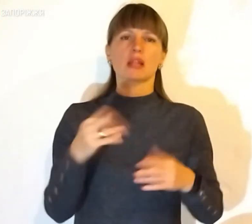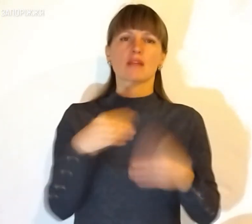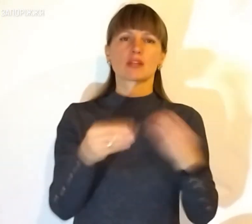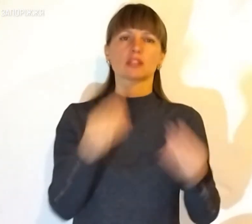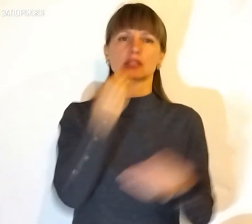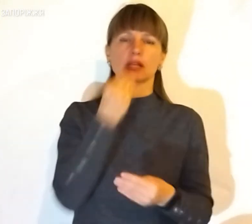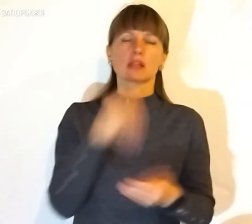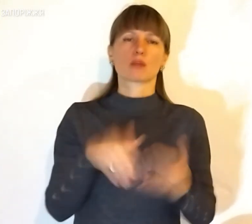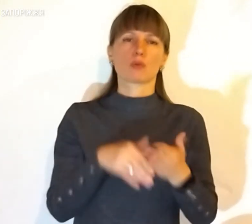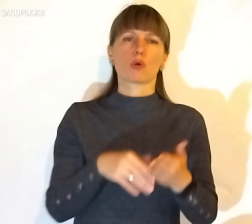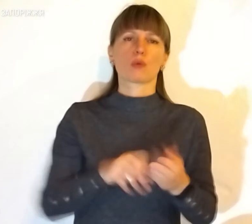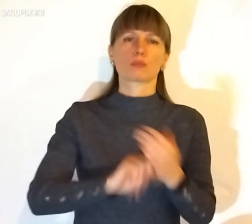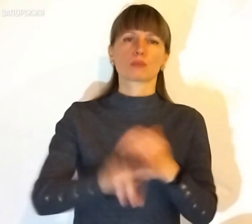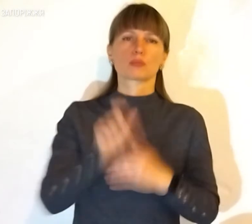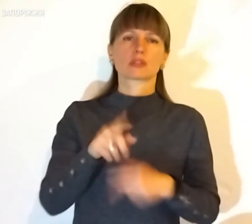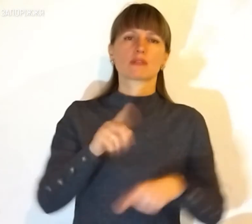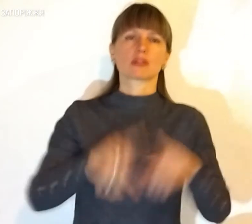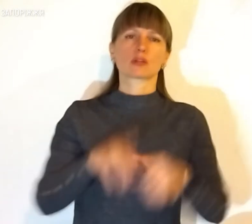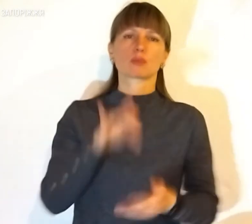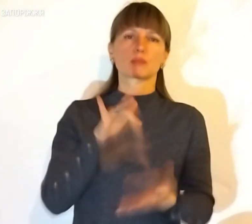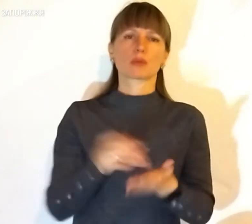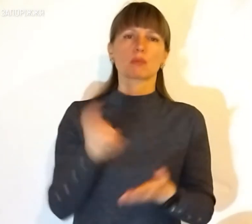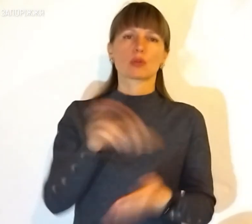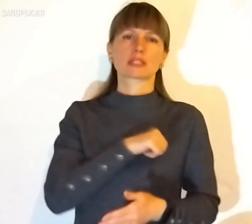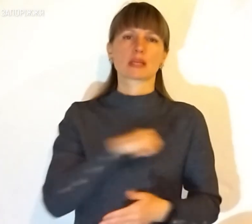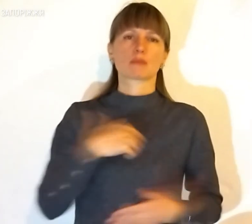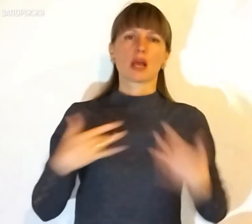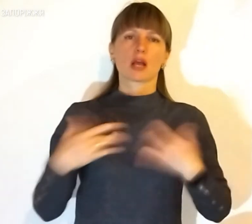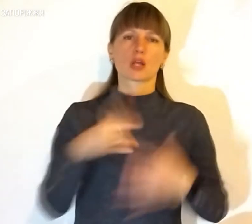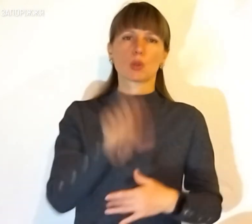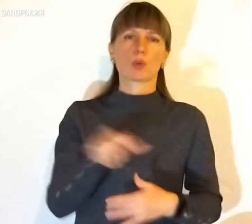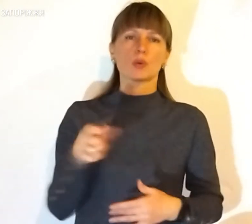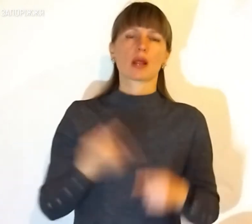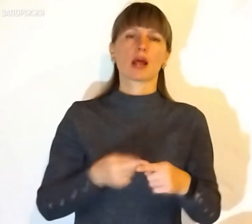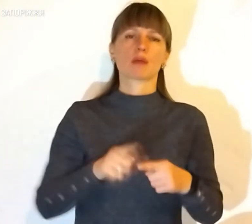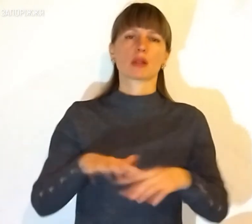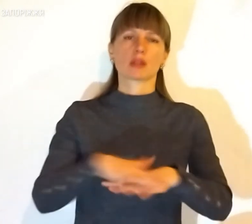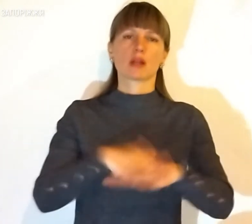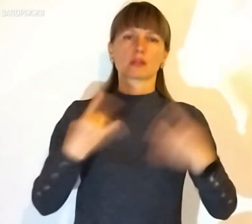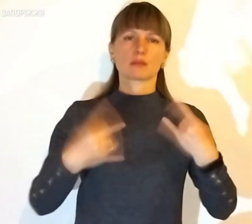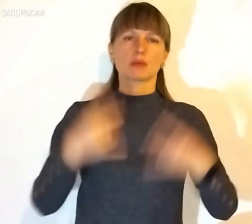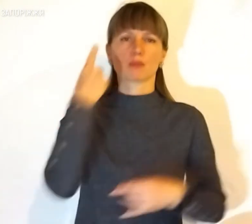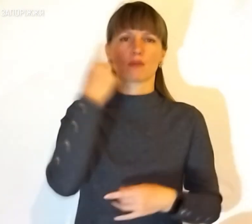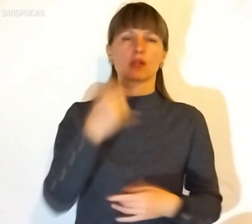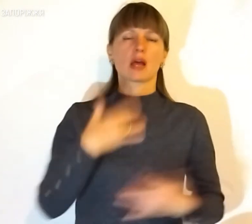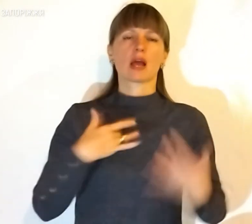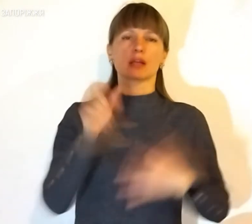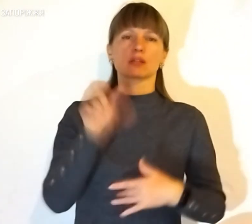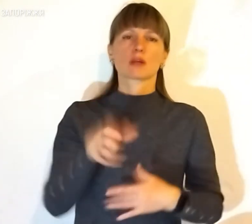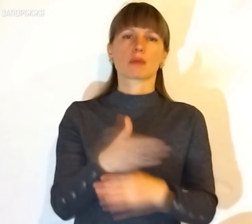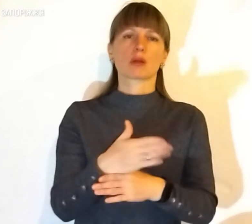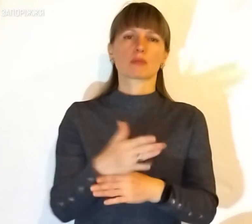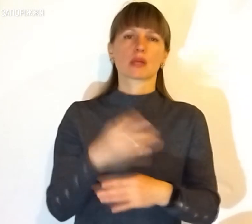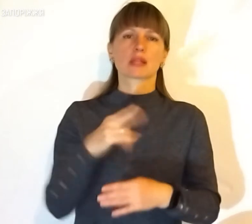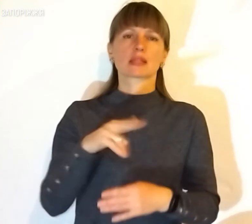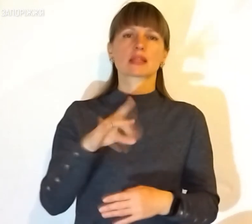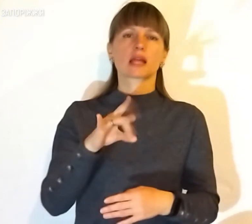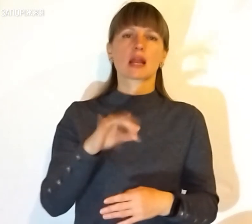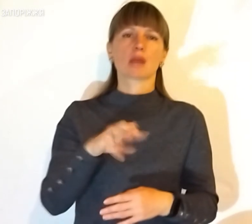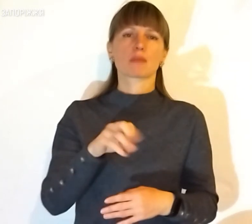на допомогу біженцям у рідному місті приходять самі актори. Про це Суспільному повідомив актор Маріупольського драматичного